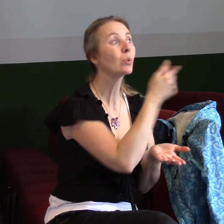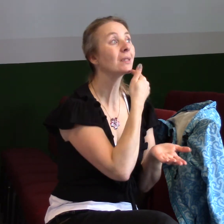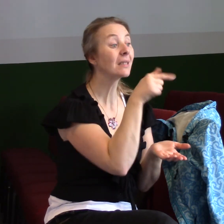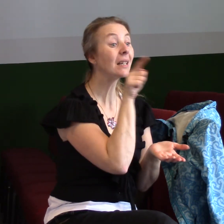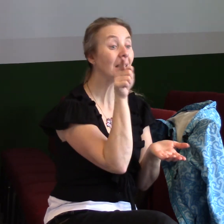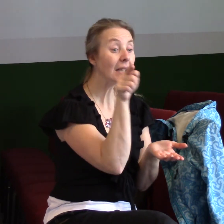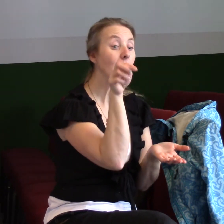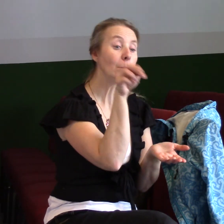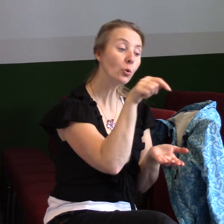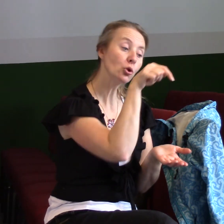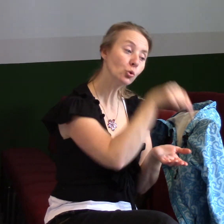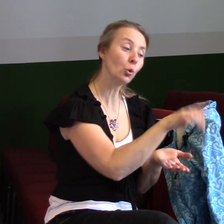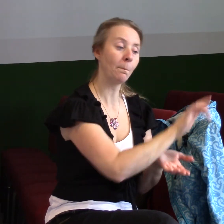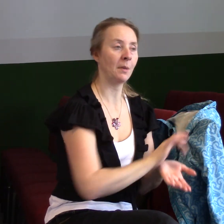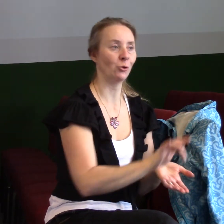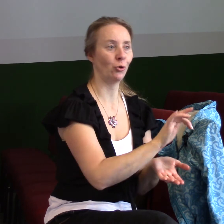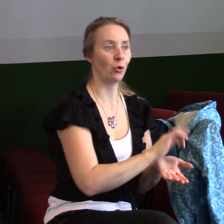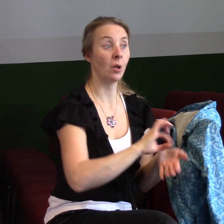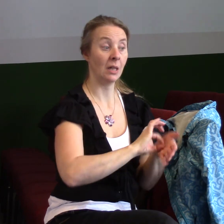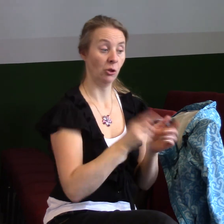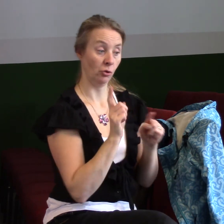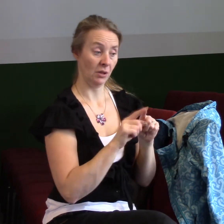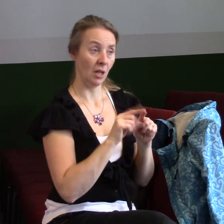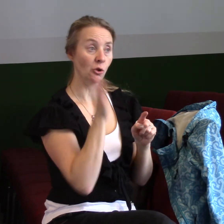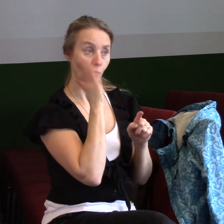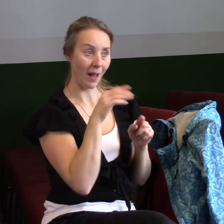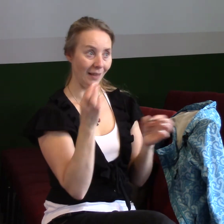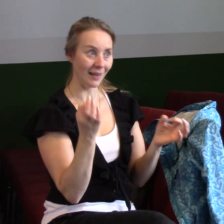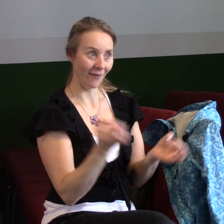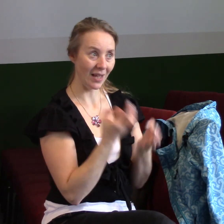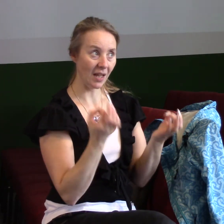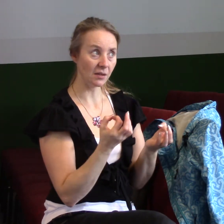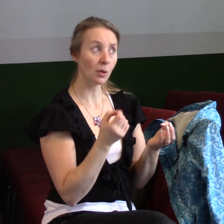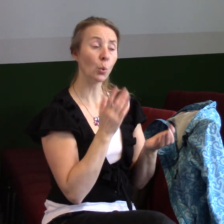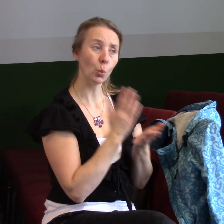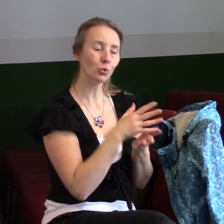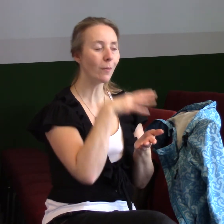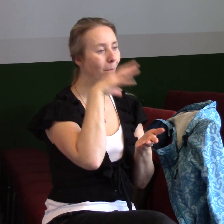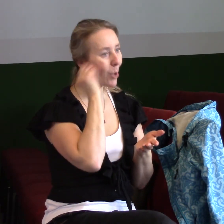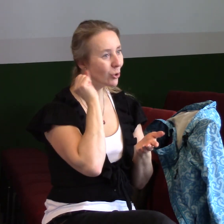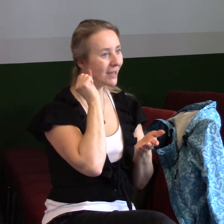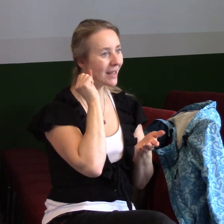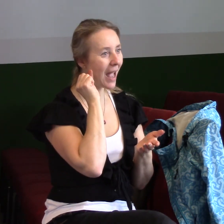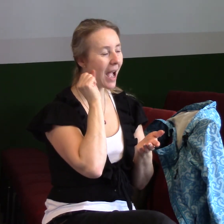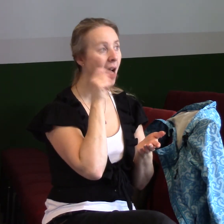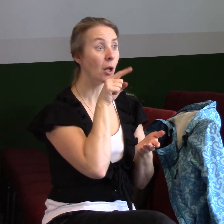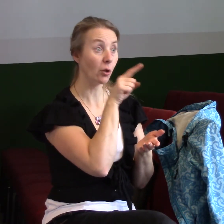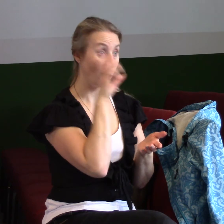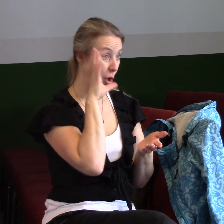Protože teprve, když se stanou špatné věci, tak se pozná, jestli tvoje víra je doopravdy. Je snadné stát na schrováždění, té